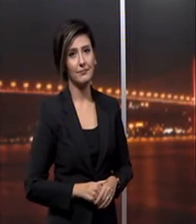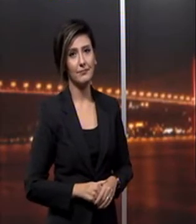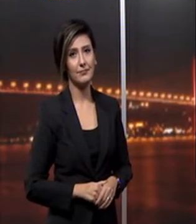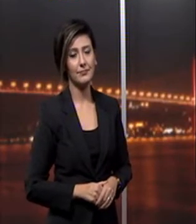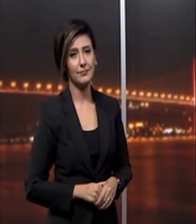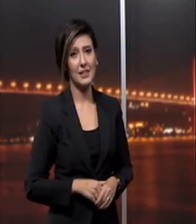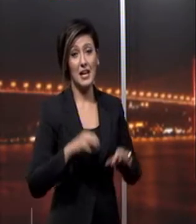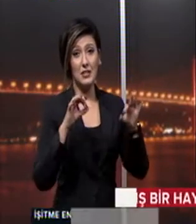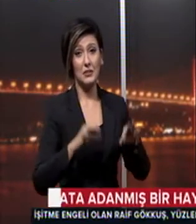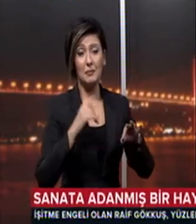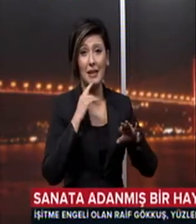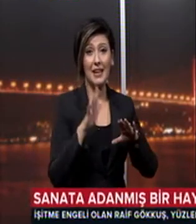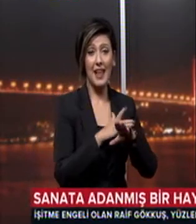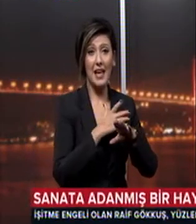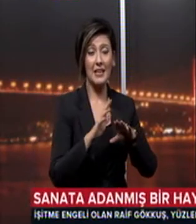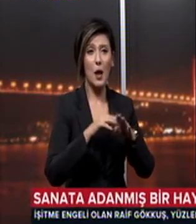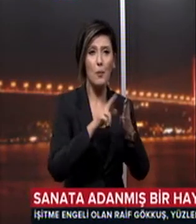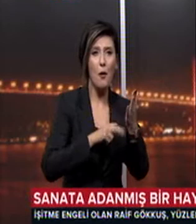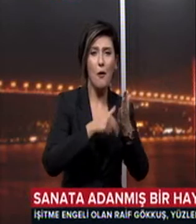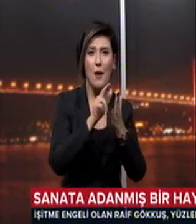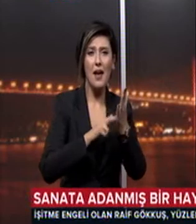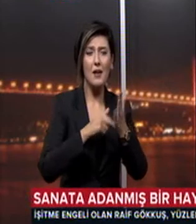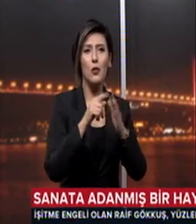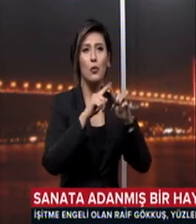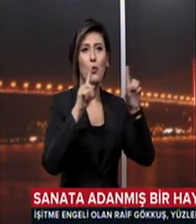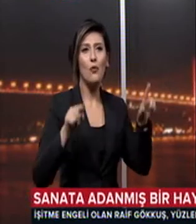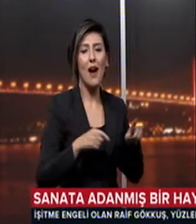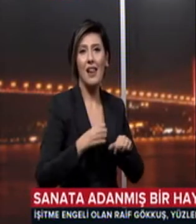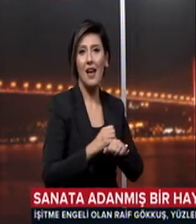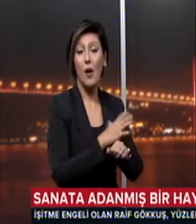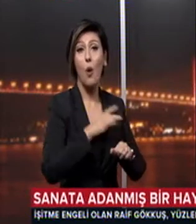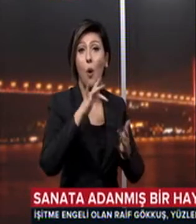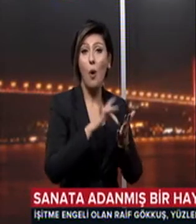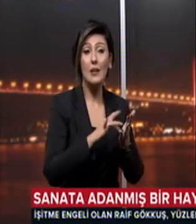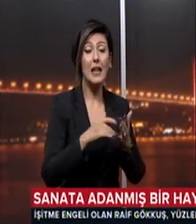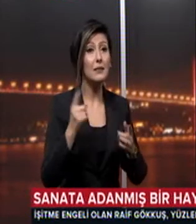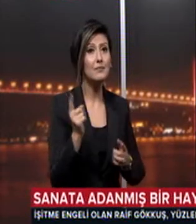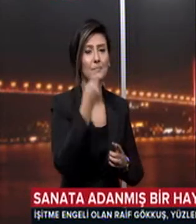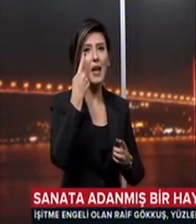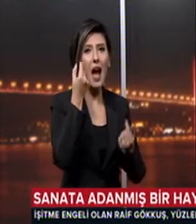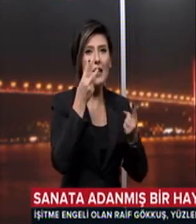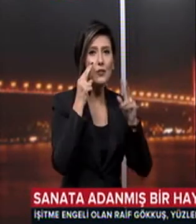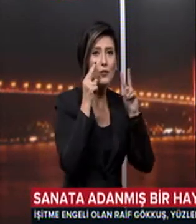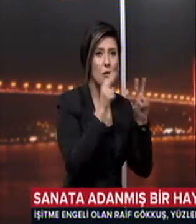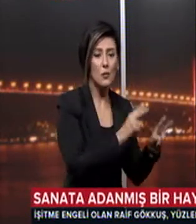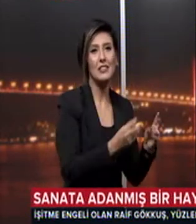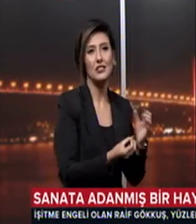Rengarenk boyalar fırçayla buluştu, tuvaller hayat buldu Ortaya eşine az rastlanır bu eserler çıktı Engelli